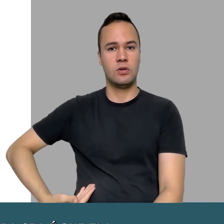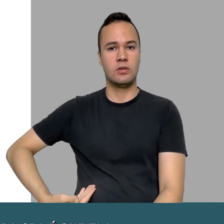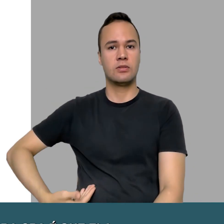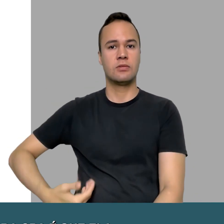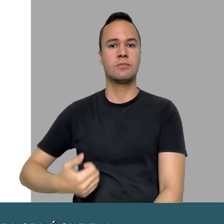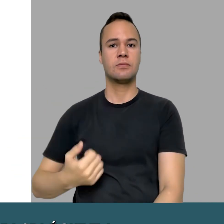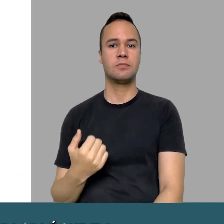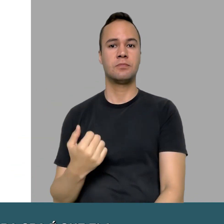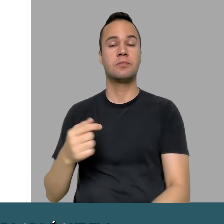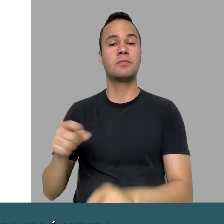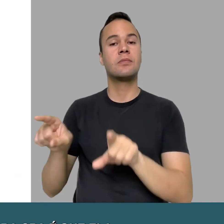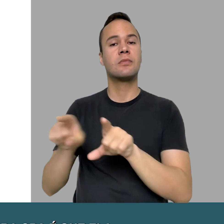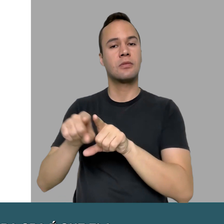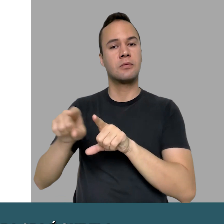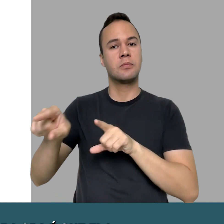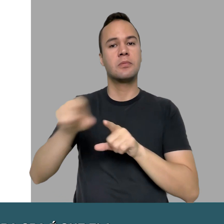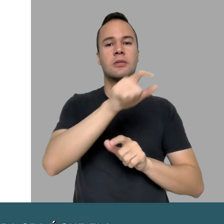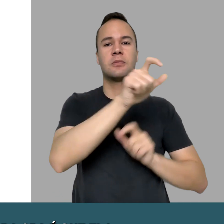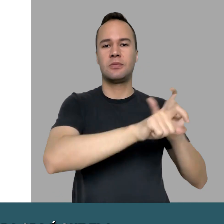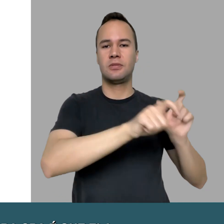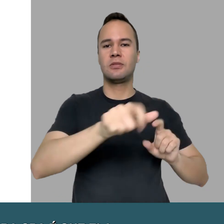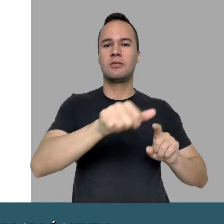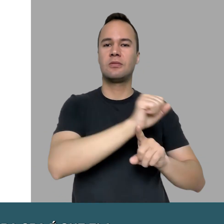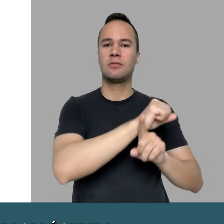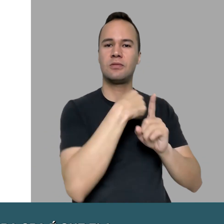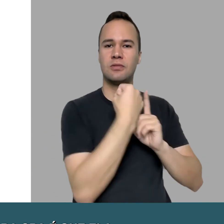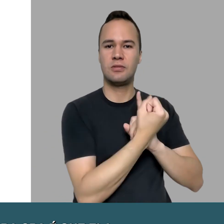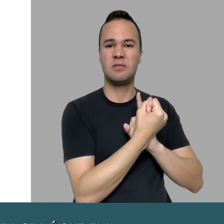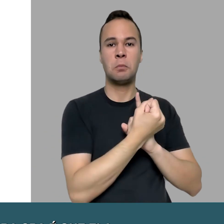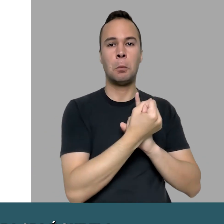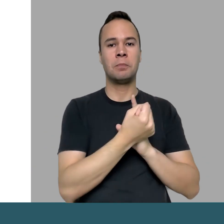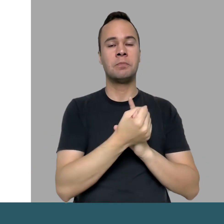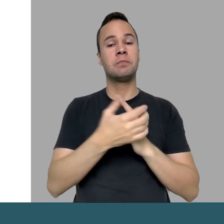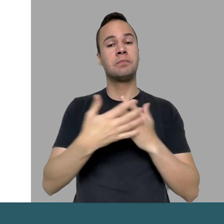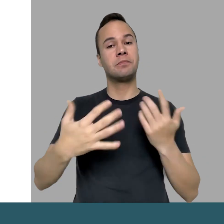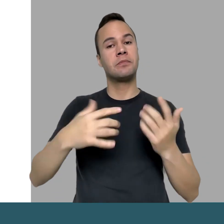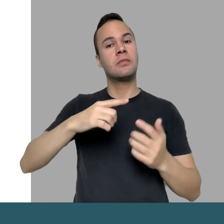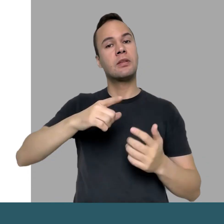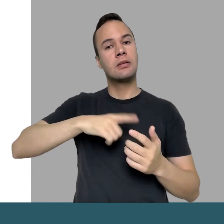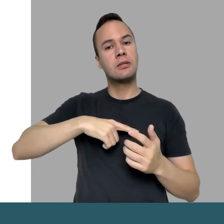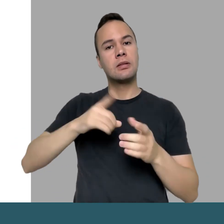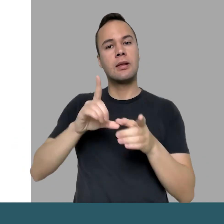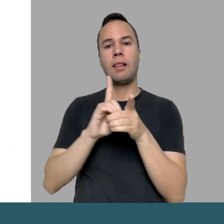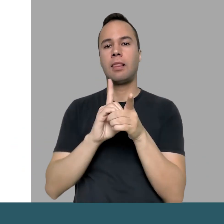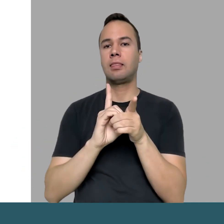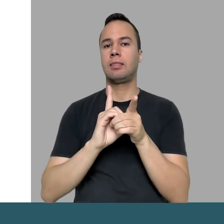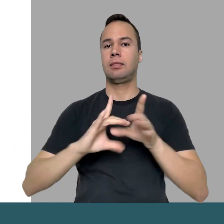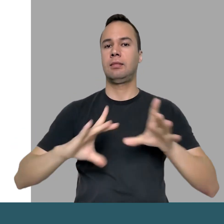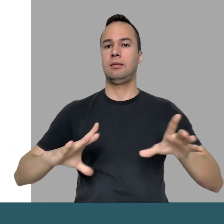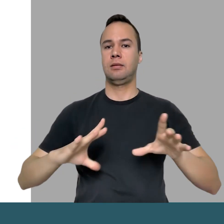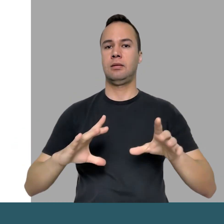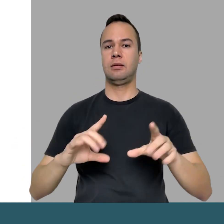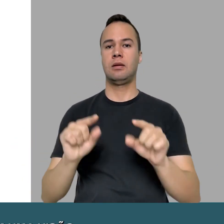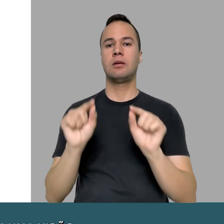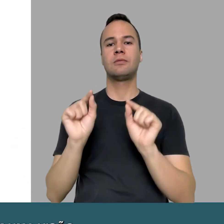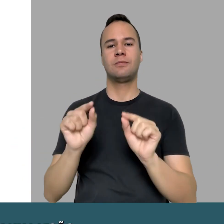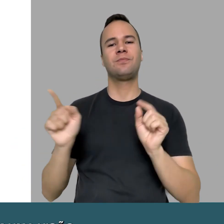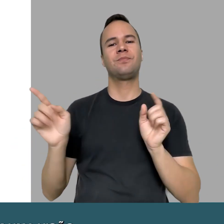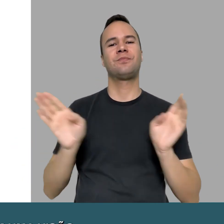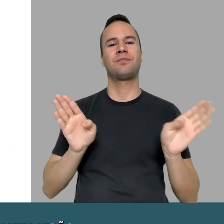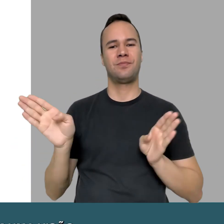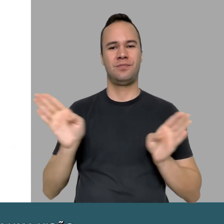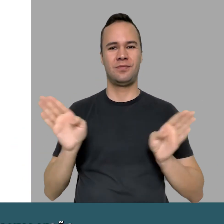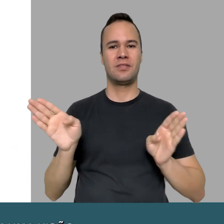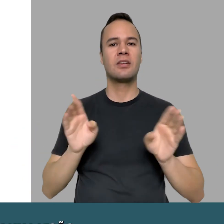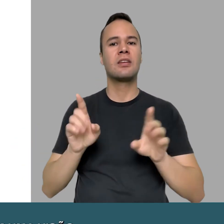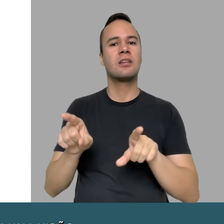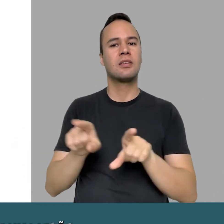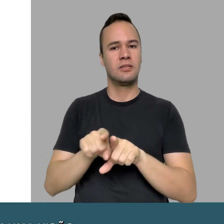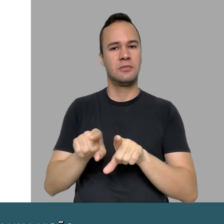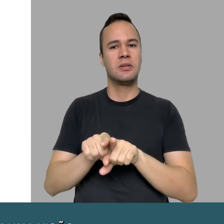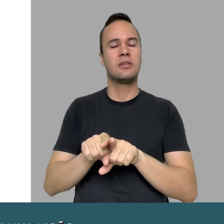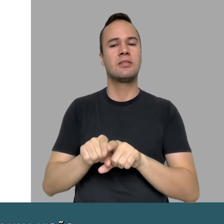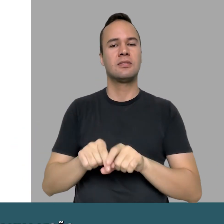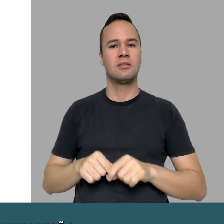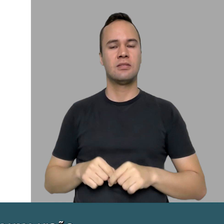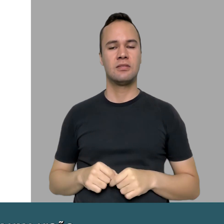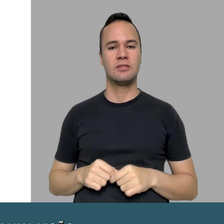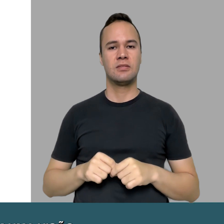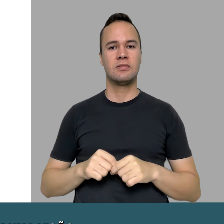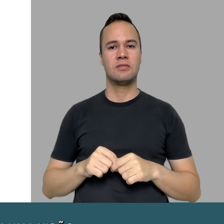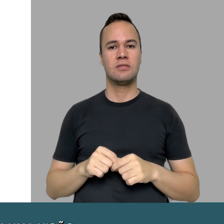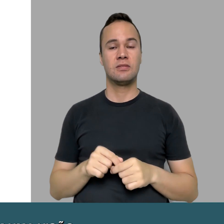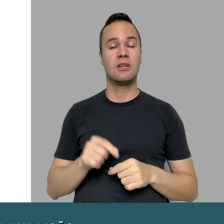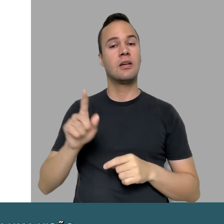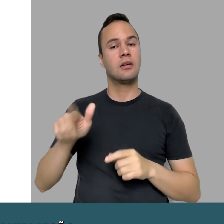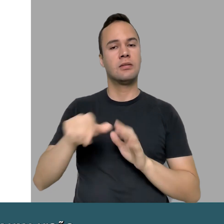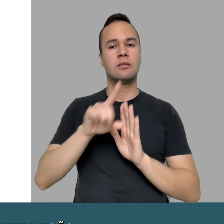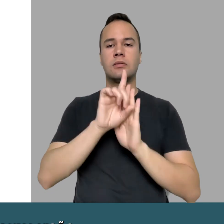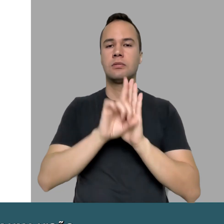é que ela envolve vários órgãos do governo e entidades da sociedade civil, então ele tem uma visão bem democrática